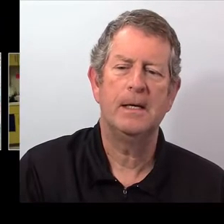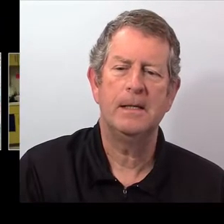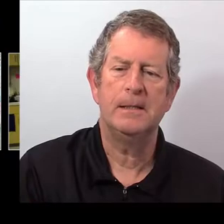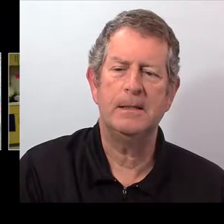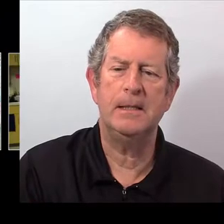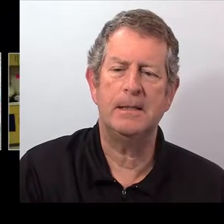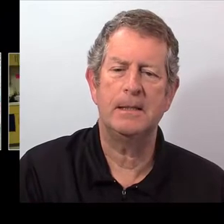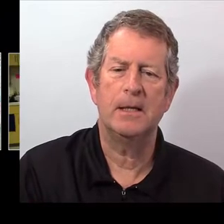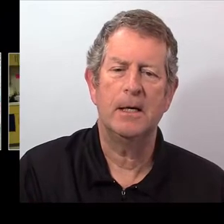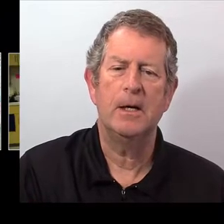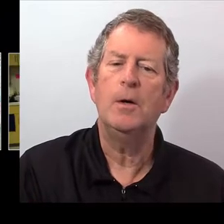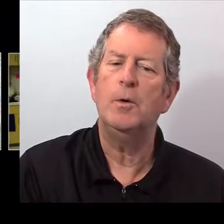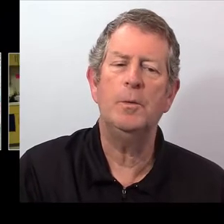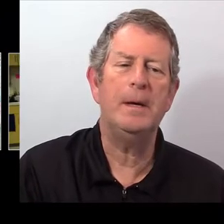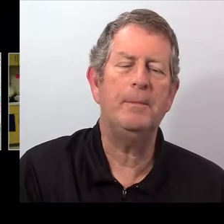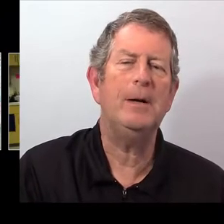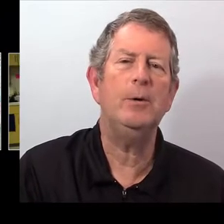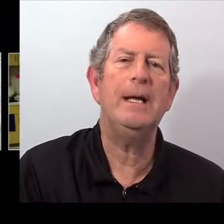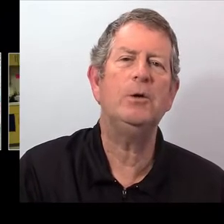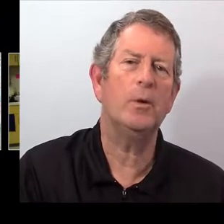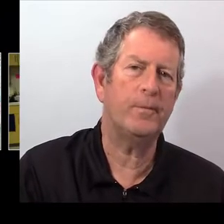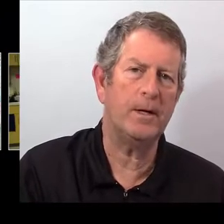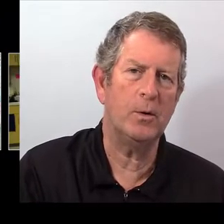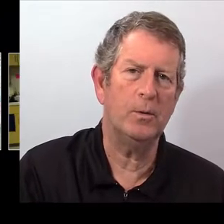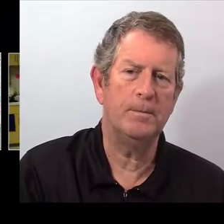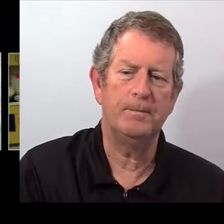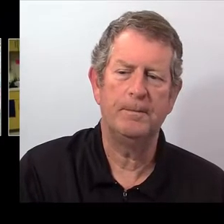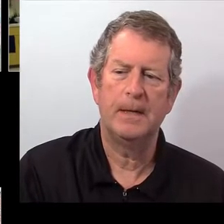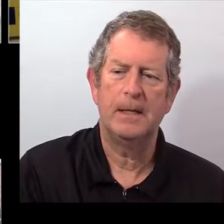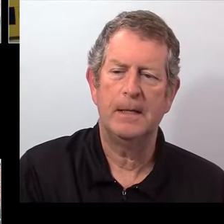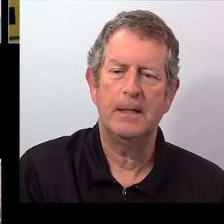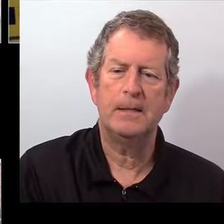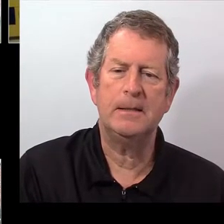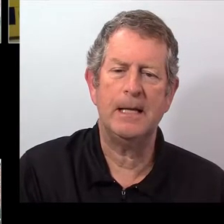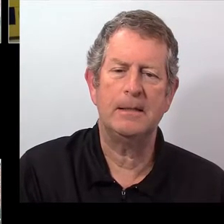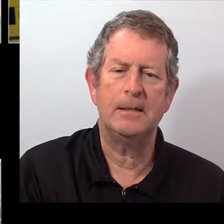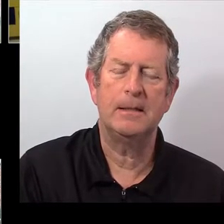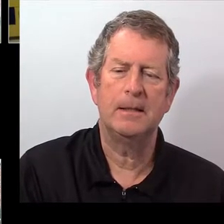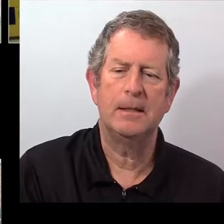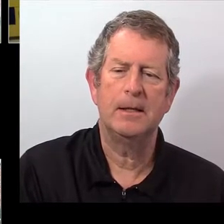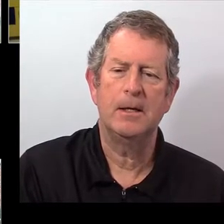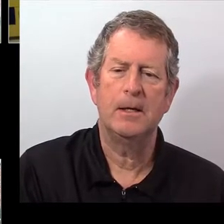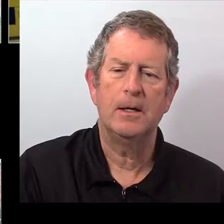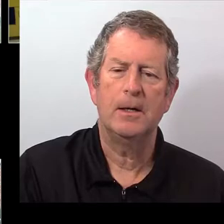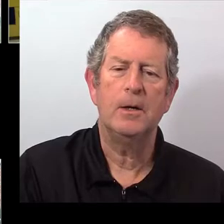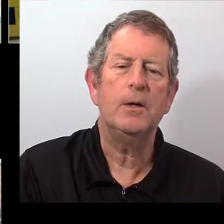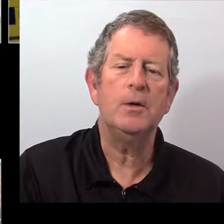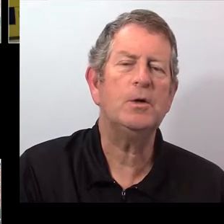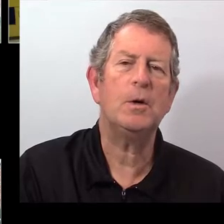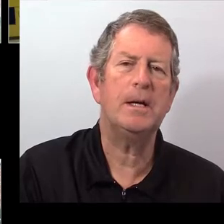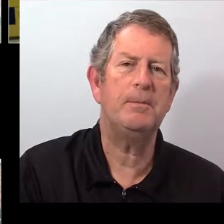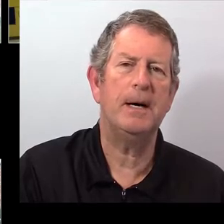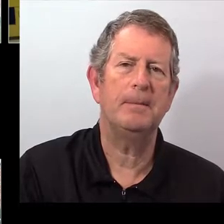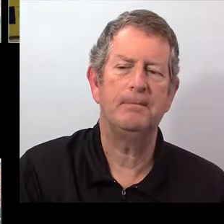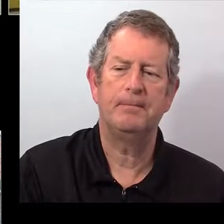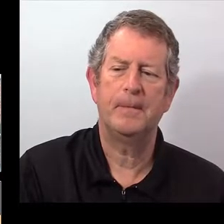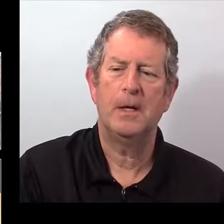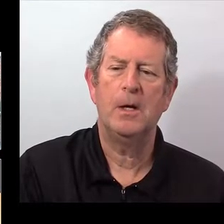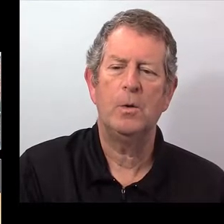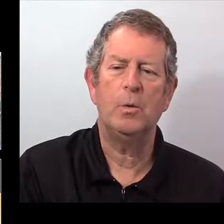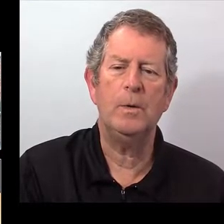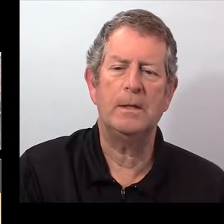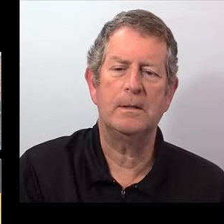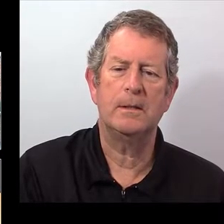6. Ne metz pas le lait dans le frigo. 7. Ne sortez pas.